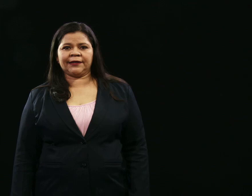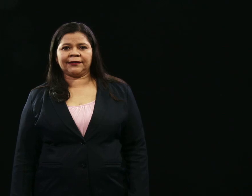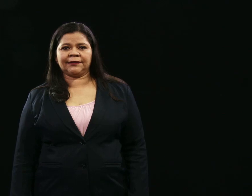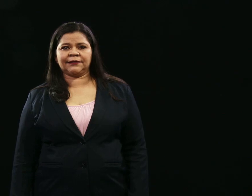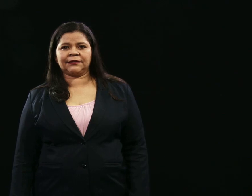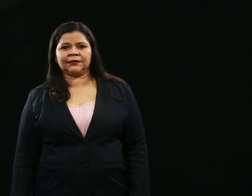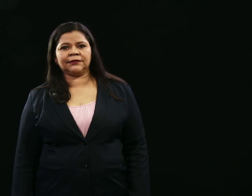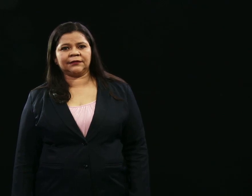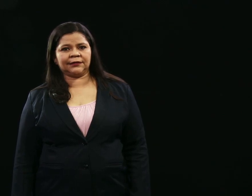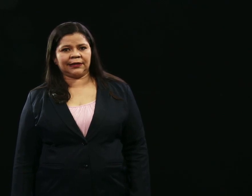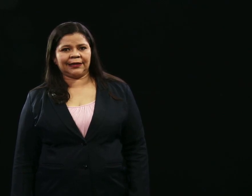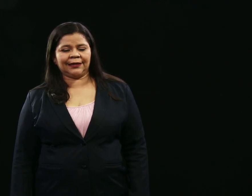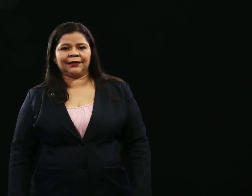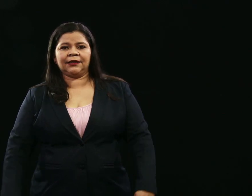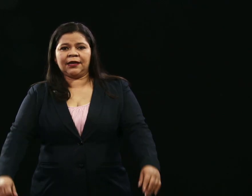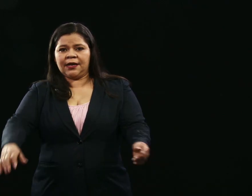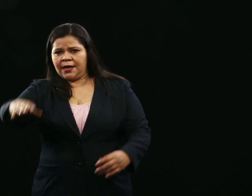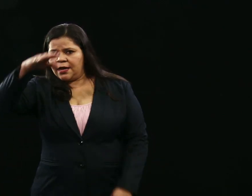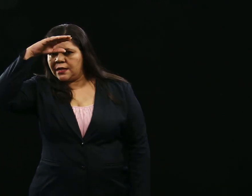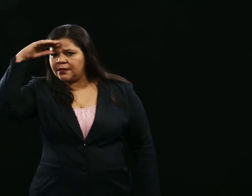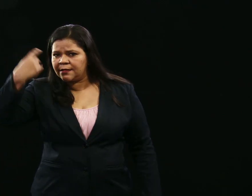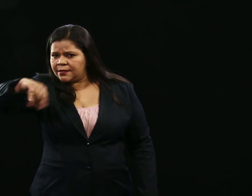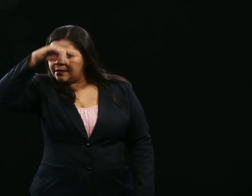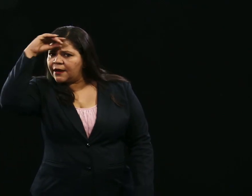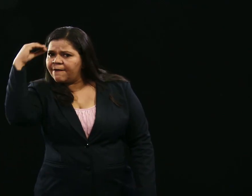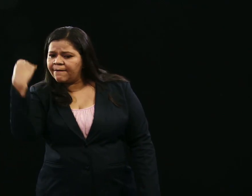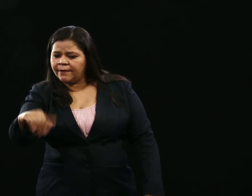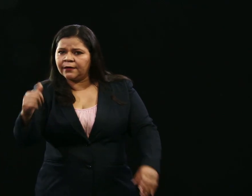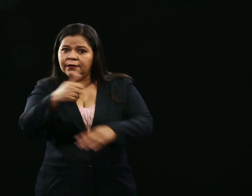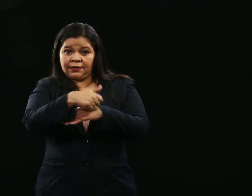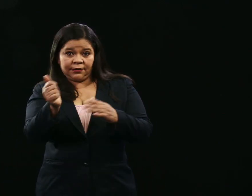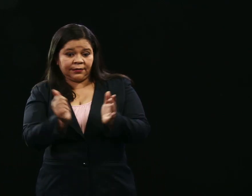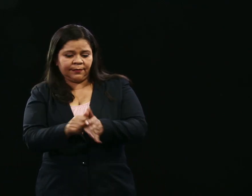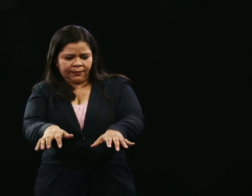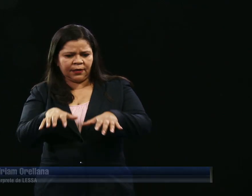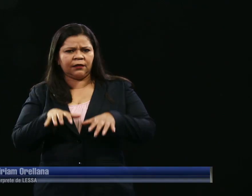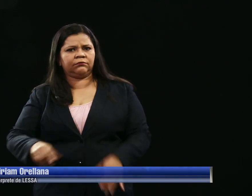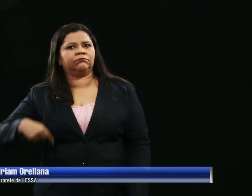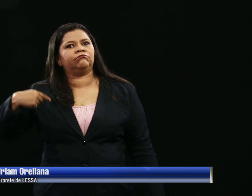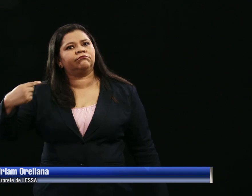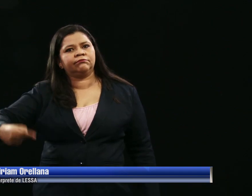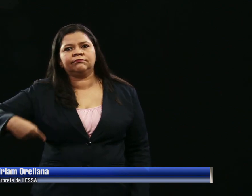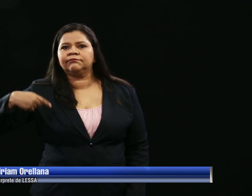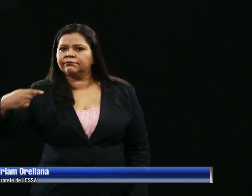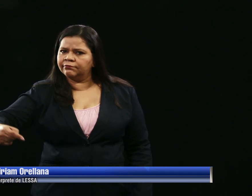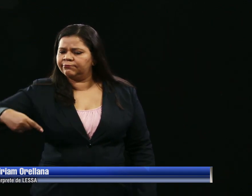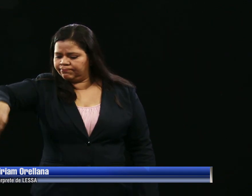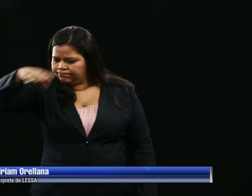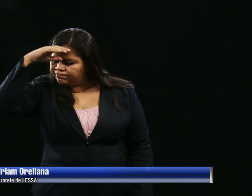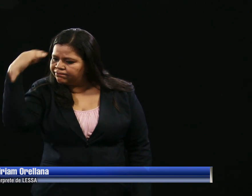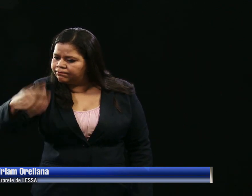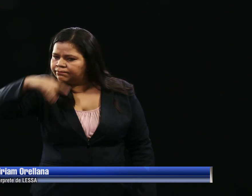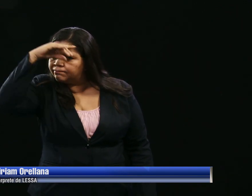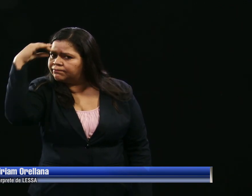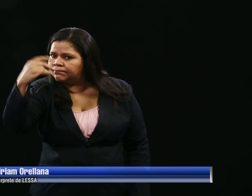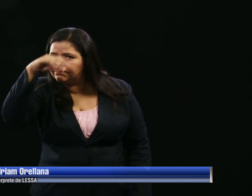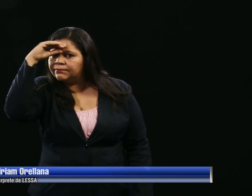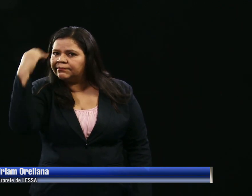El trabajo legislativo de este Parlamento ha sido constante durante esta semana. Es por ello que le damos la más